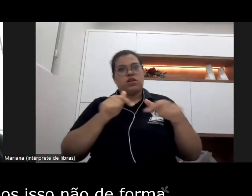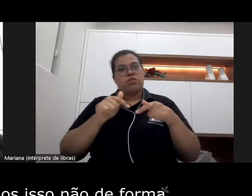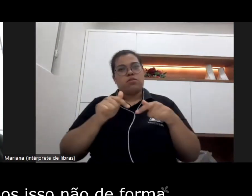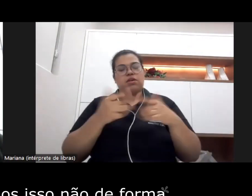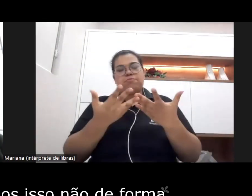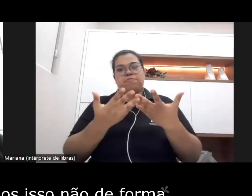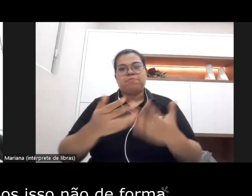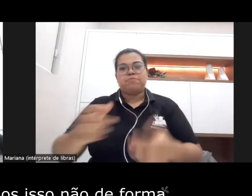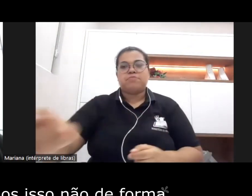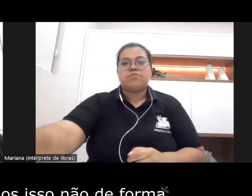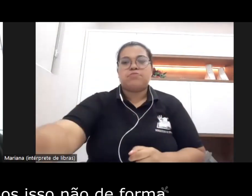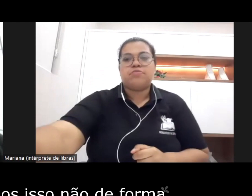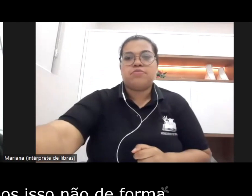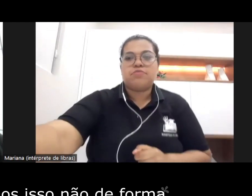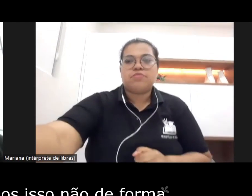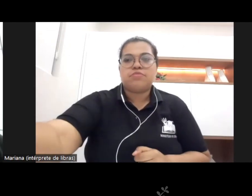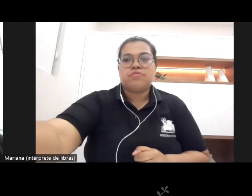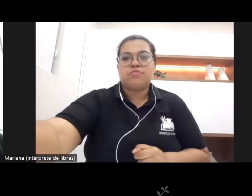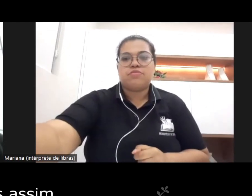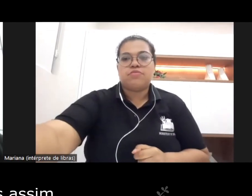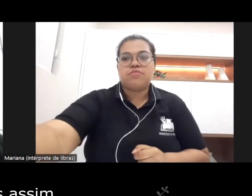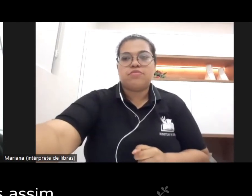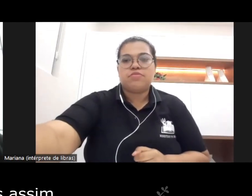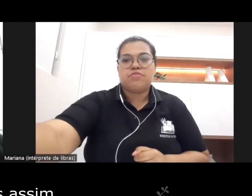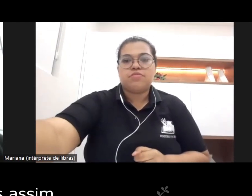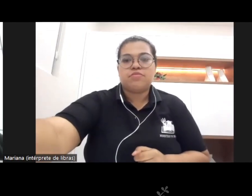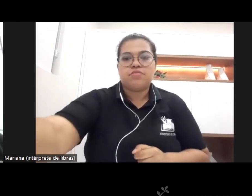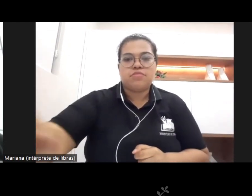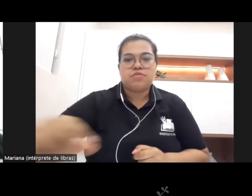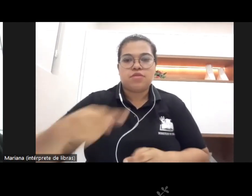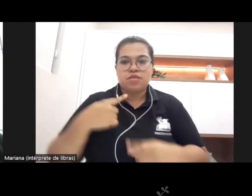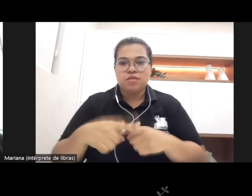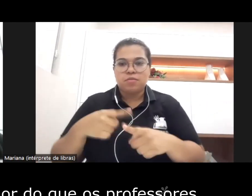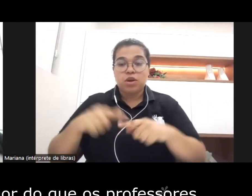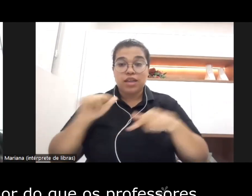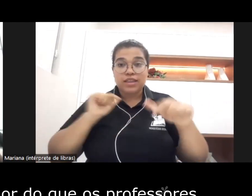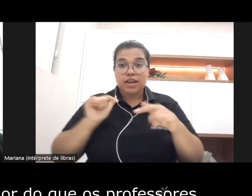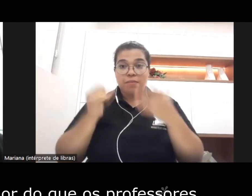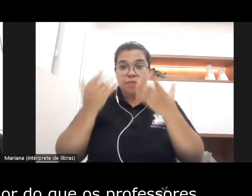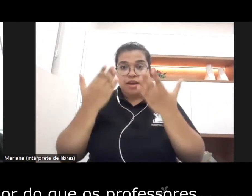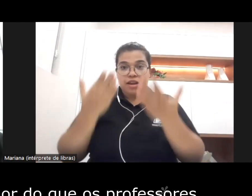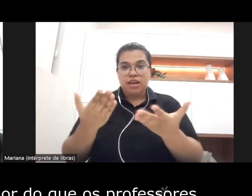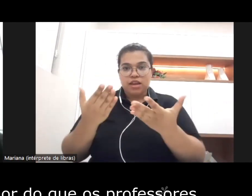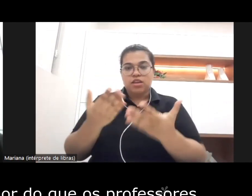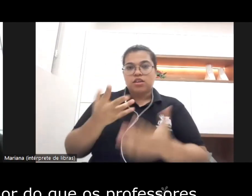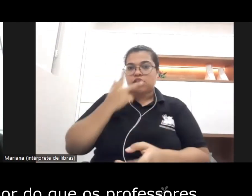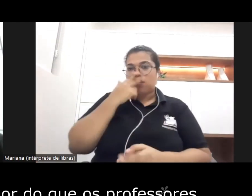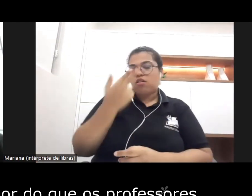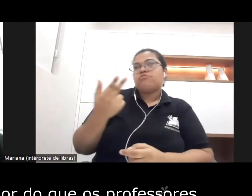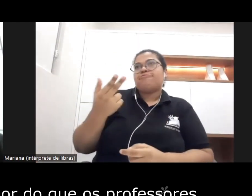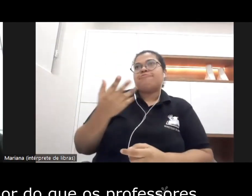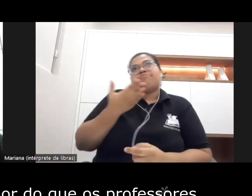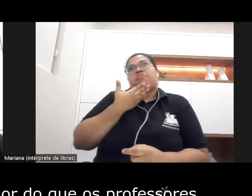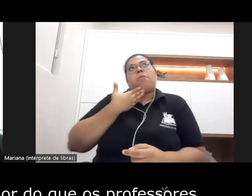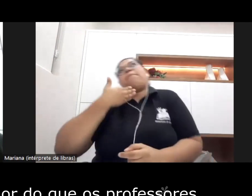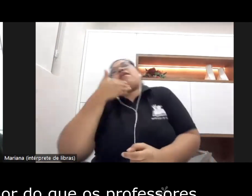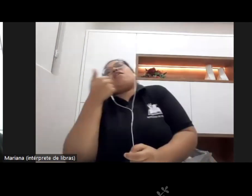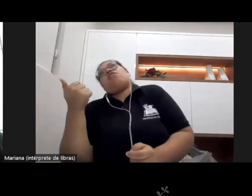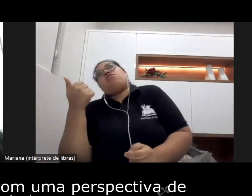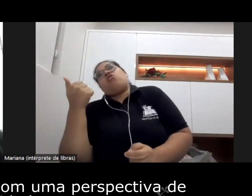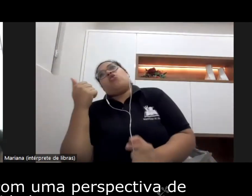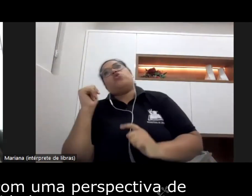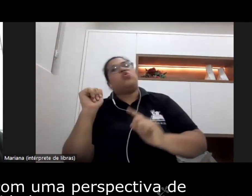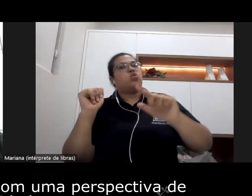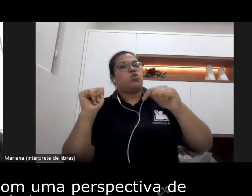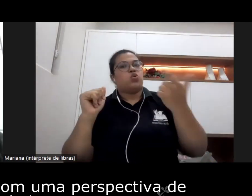realizamos isso não de forma vamos dizer assim comparativamente melhor do que os professores